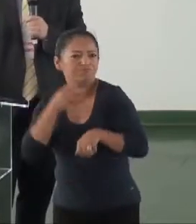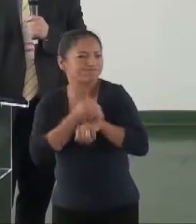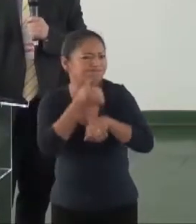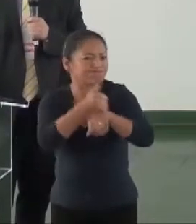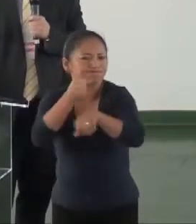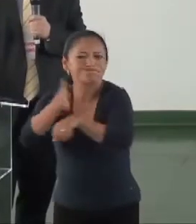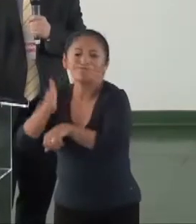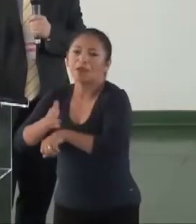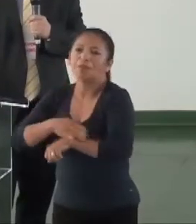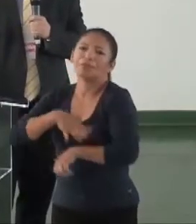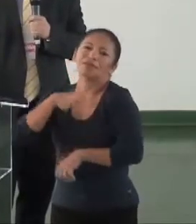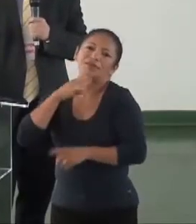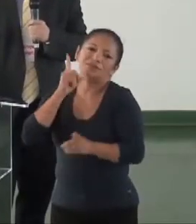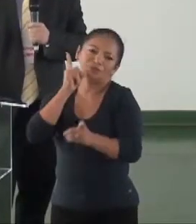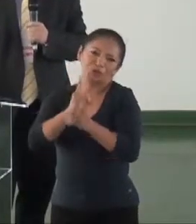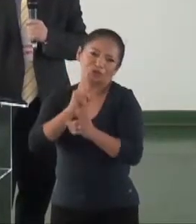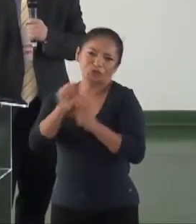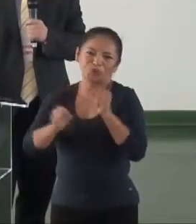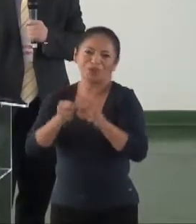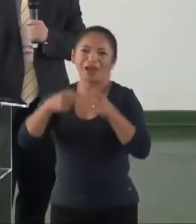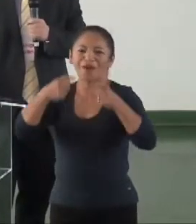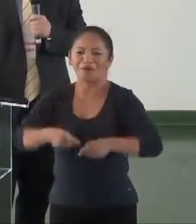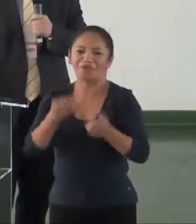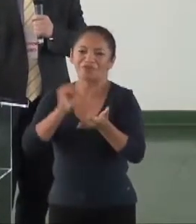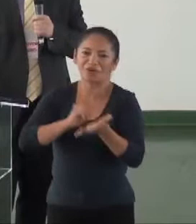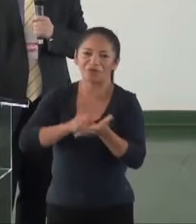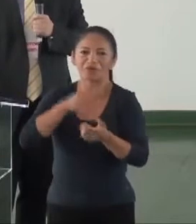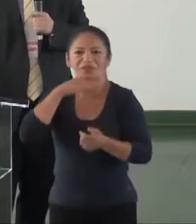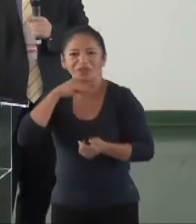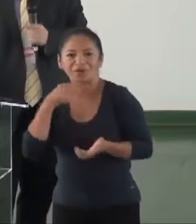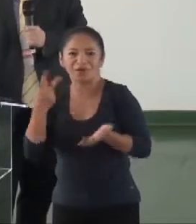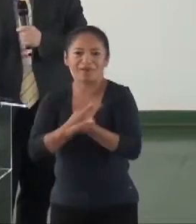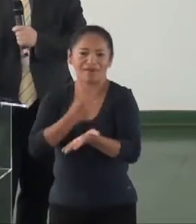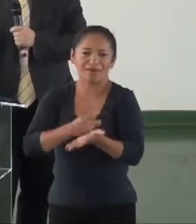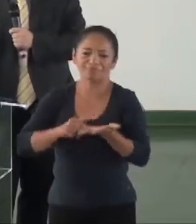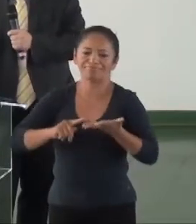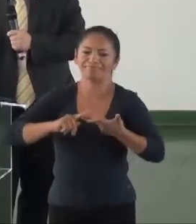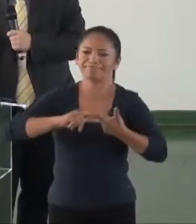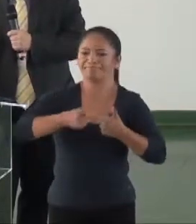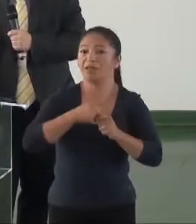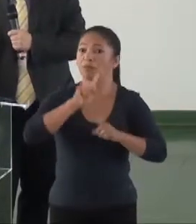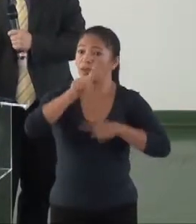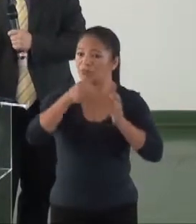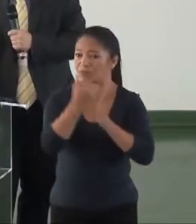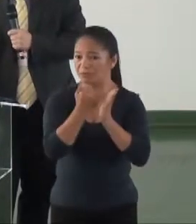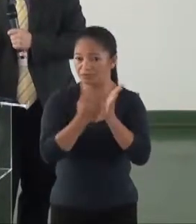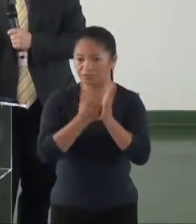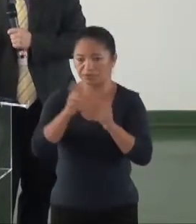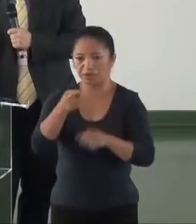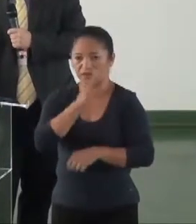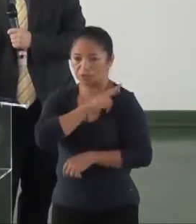é isso que está se pegando. Essa que é a tal proatividade que vem do termo promotor ou procurador.